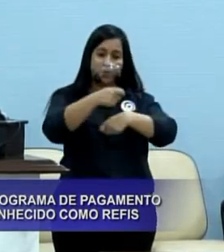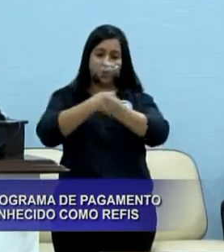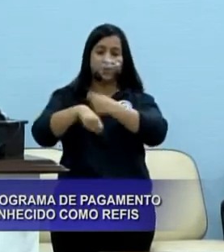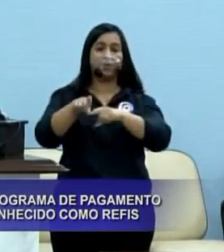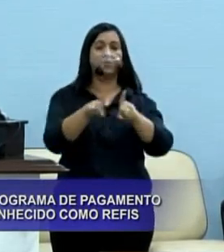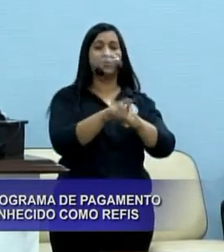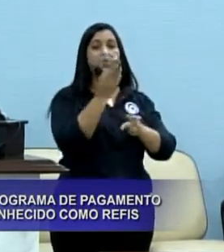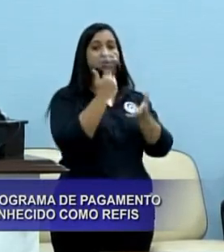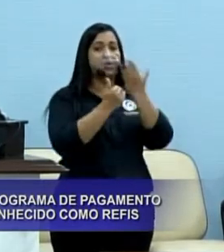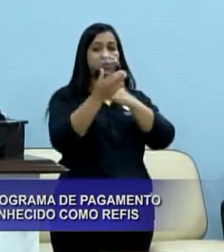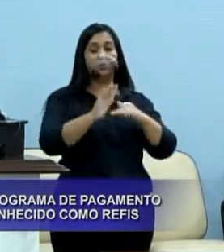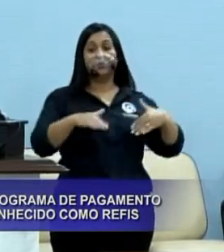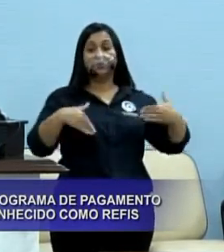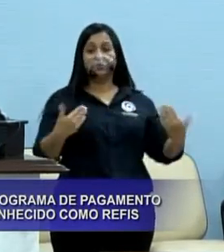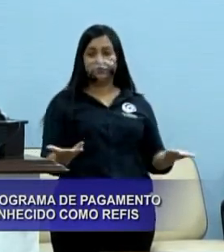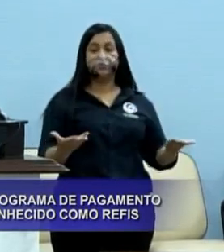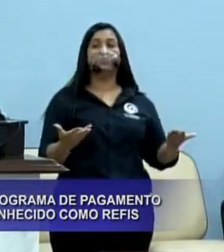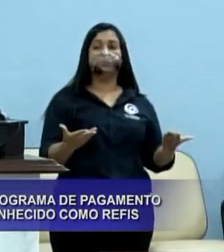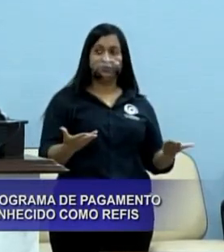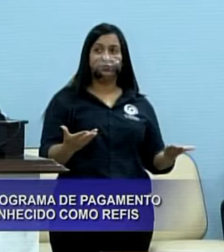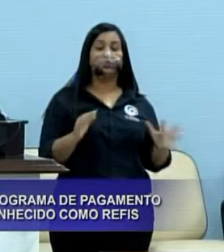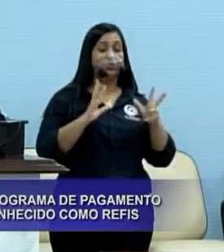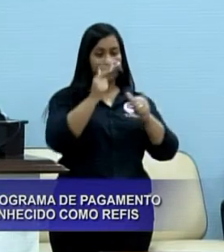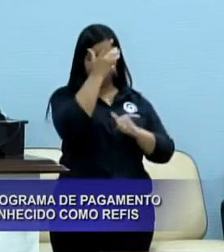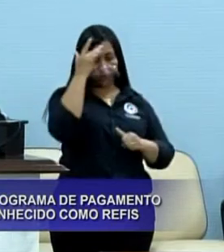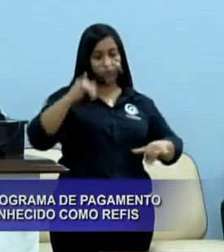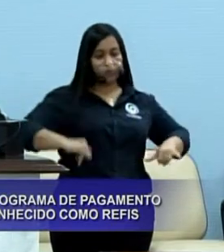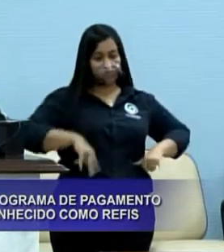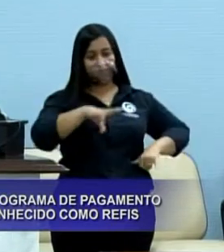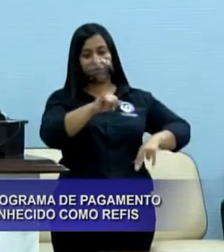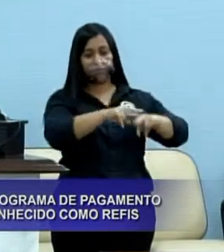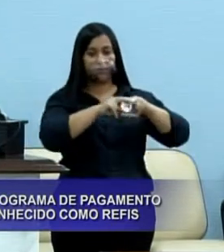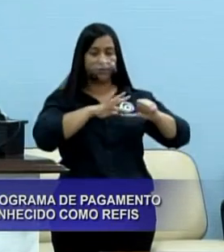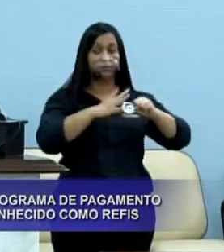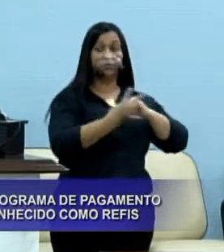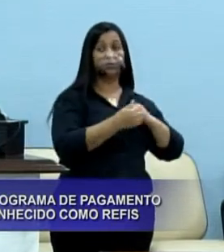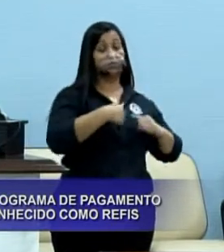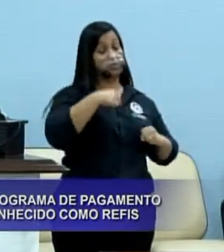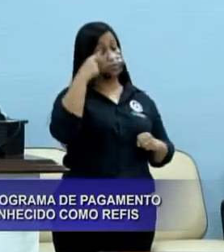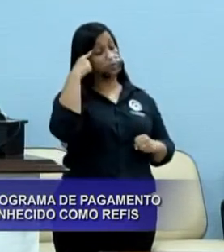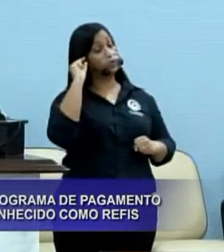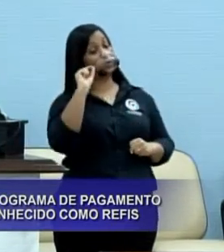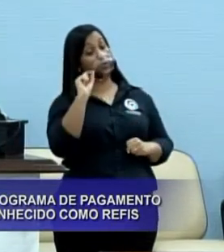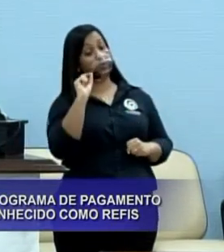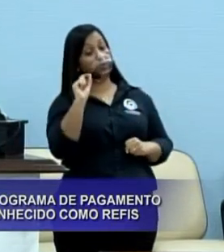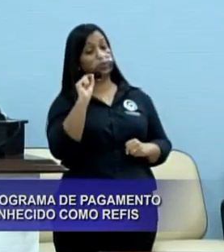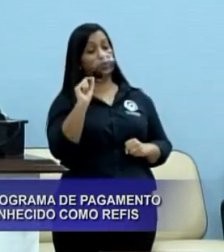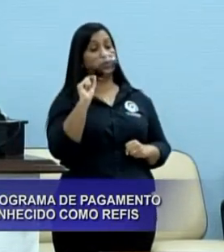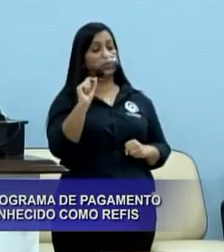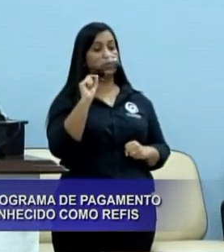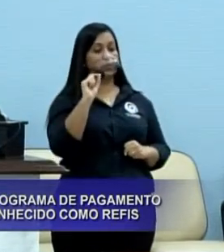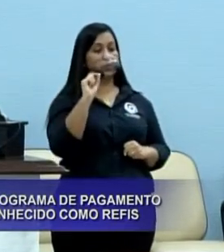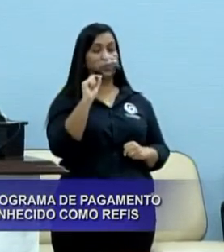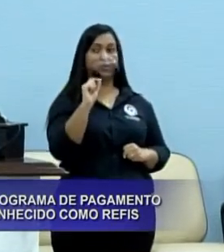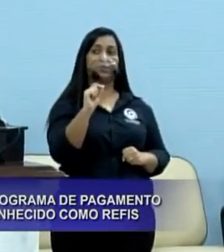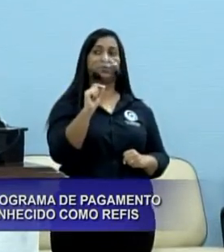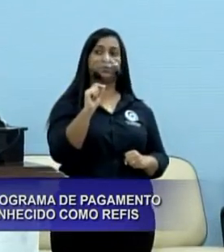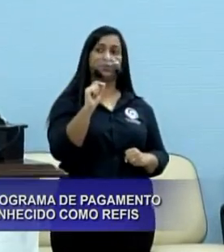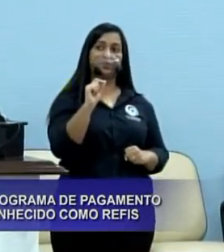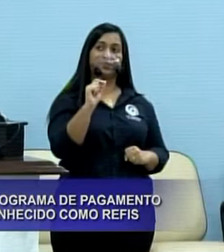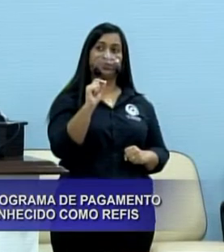setor de alimentação, enfim, acho que ninguém vai passar ileso dessa pandemia e eu imagino que esse envio por parte do